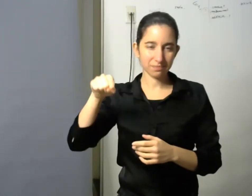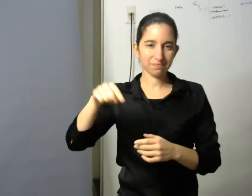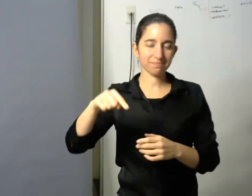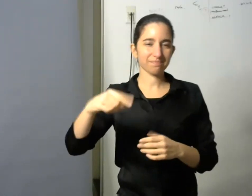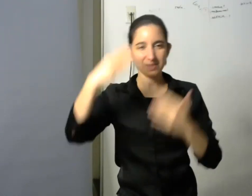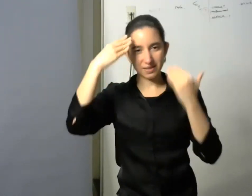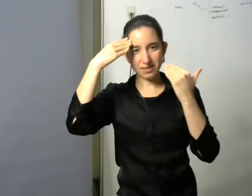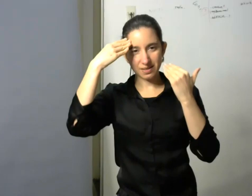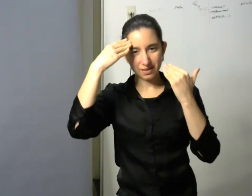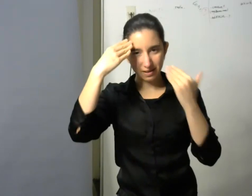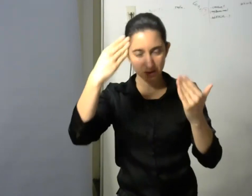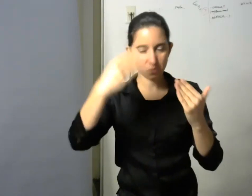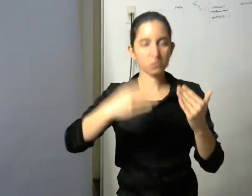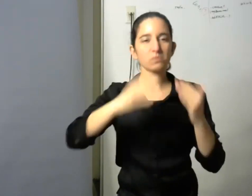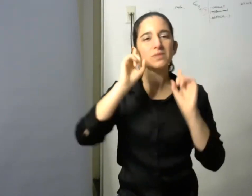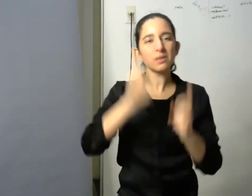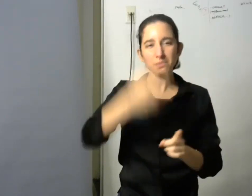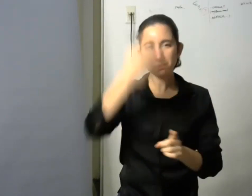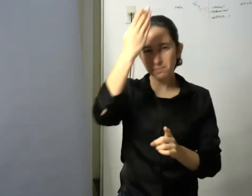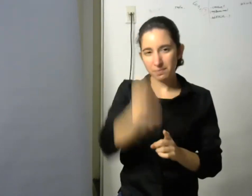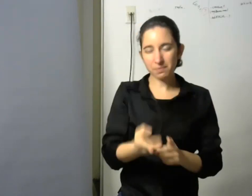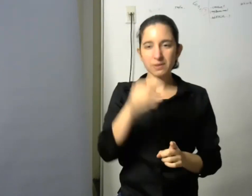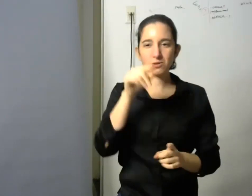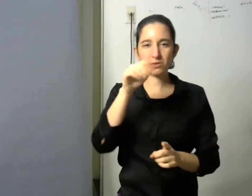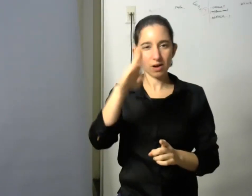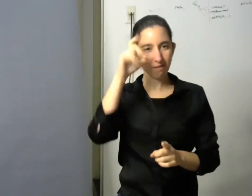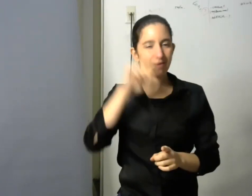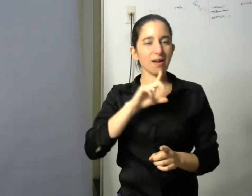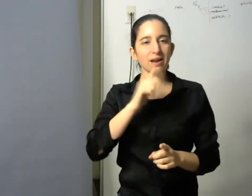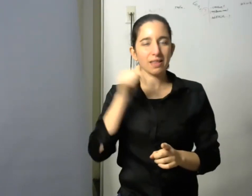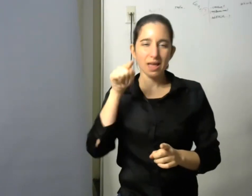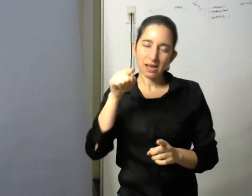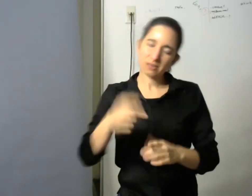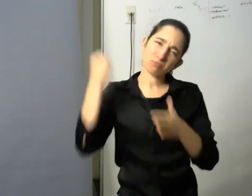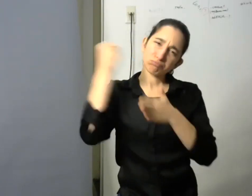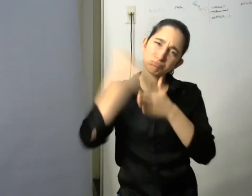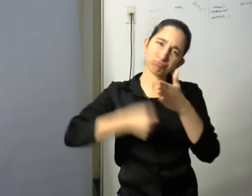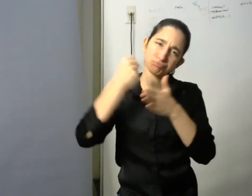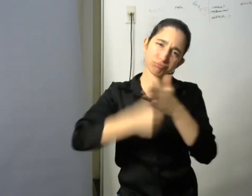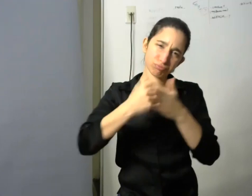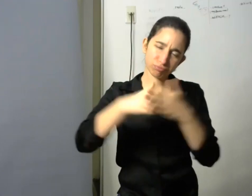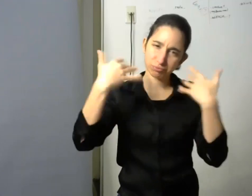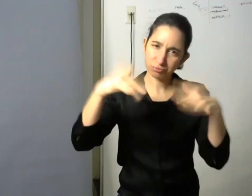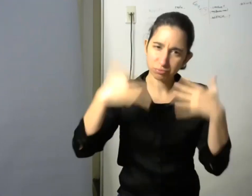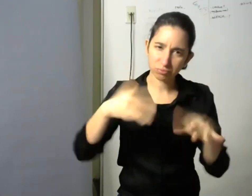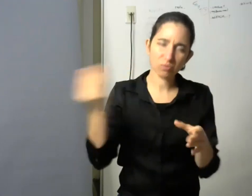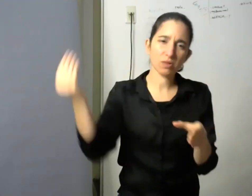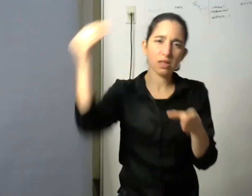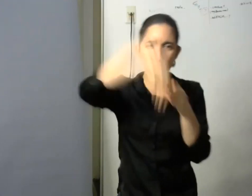Berta Varaslavsky estudiante de la integración y la inclusión educativa en la Argentina Nancy